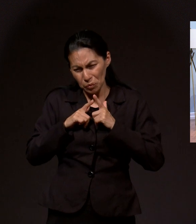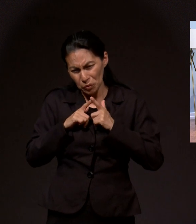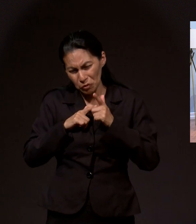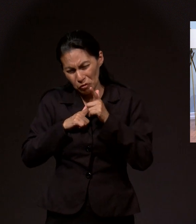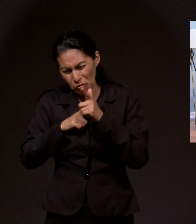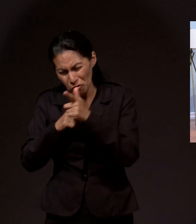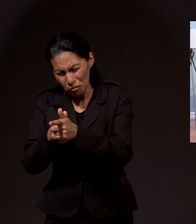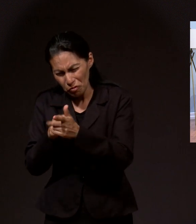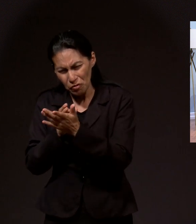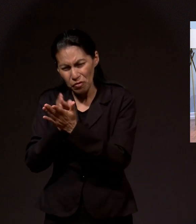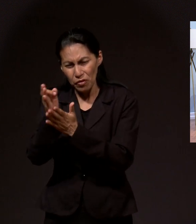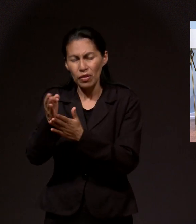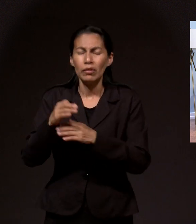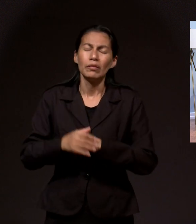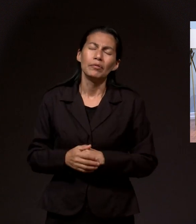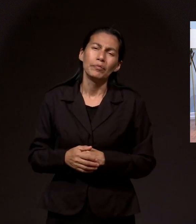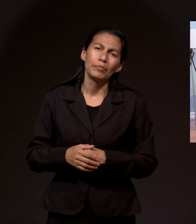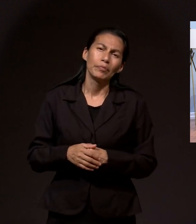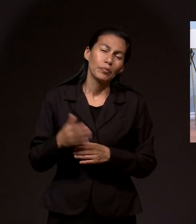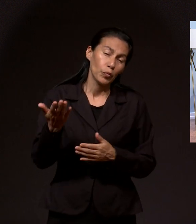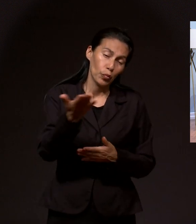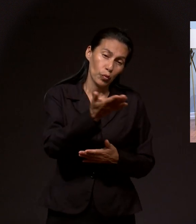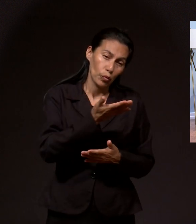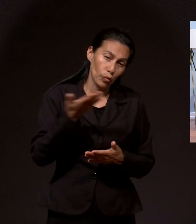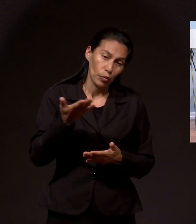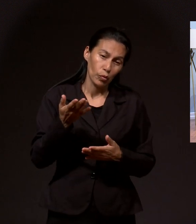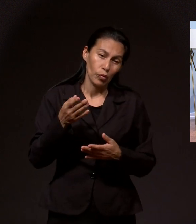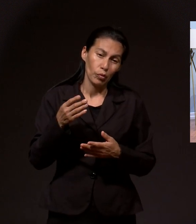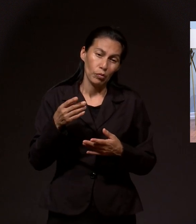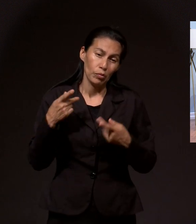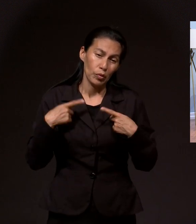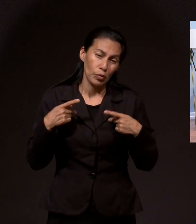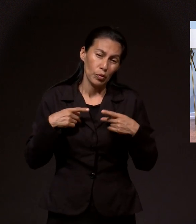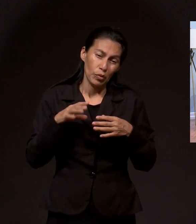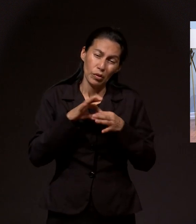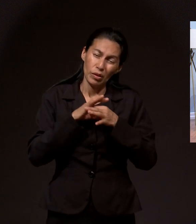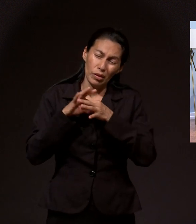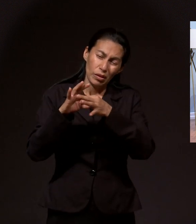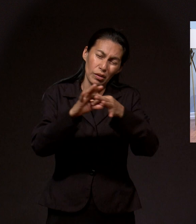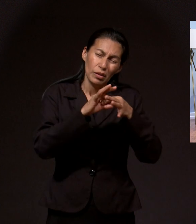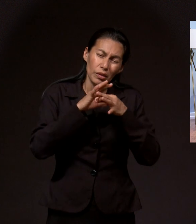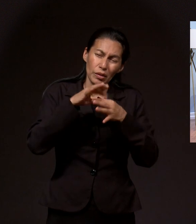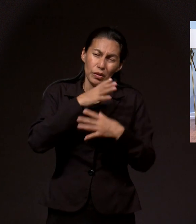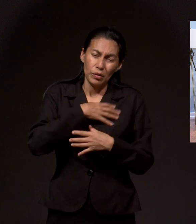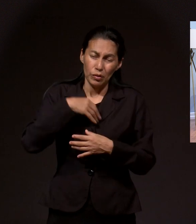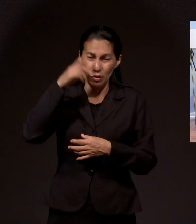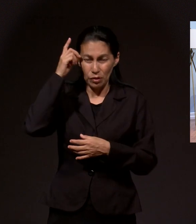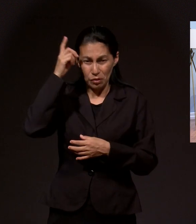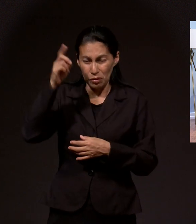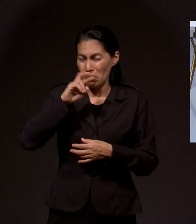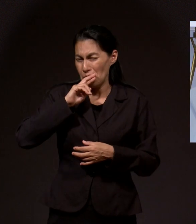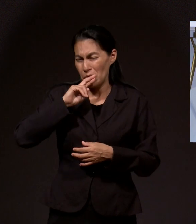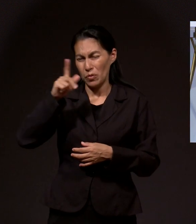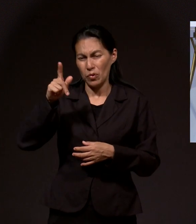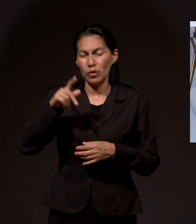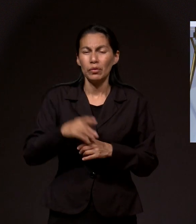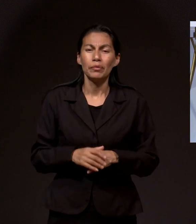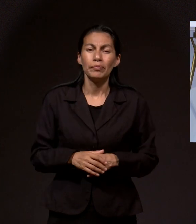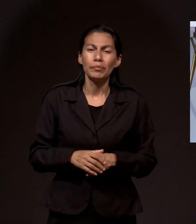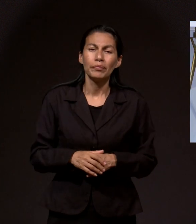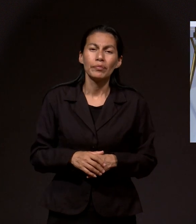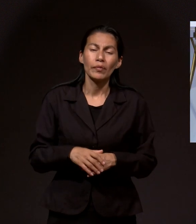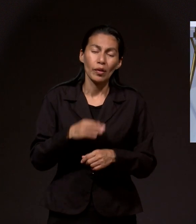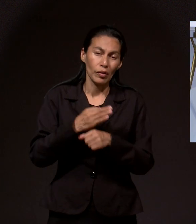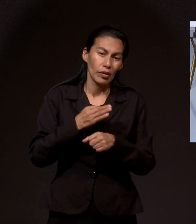Bendiciones y unidos en oración. Todo el pueblo de Dios es lo mejor para estos tiempos finales. Sin duda